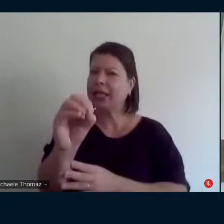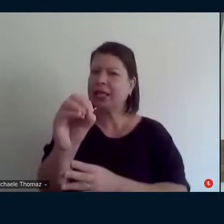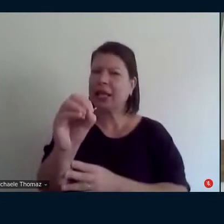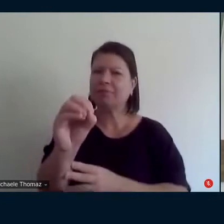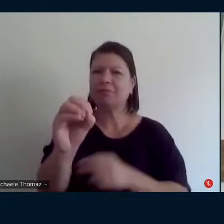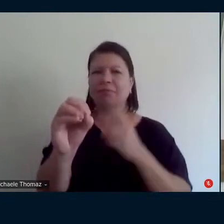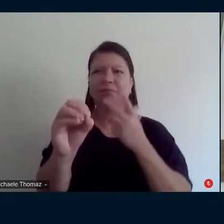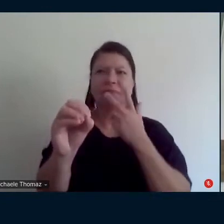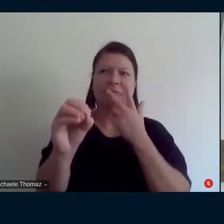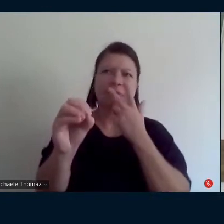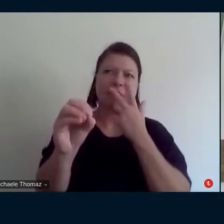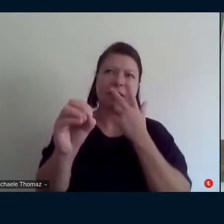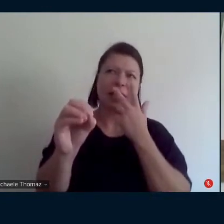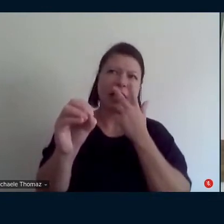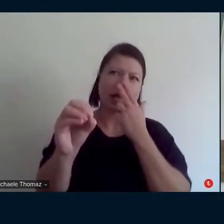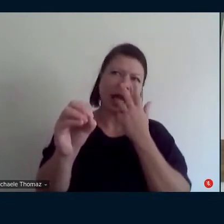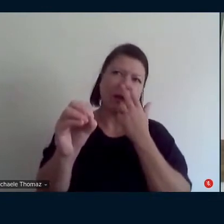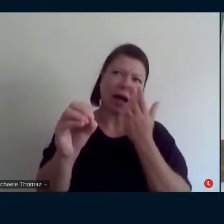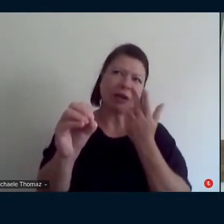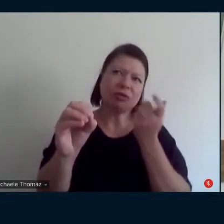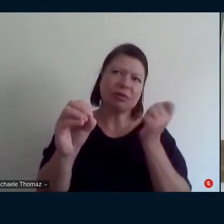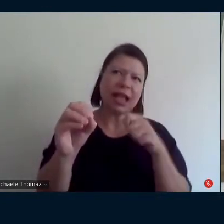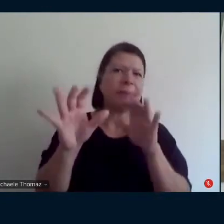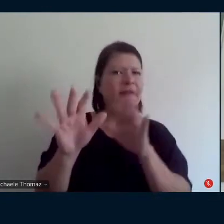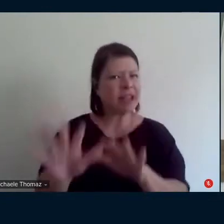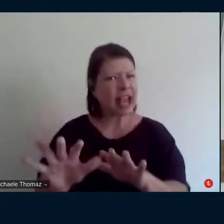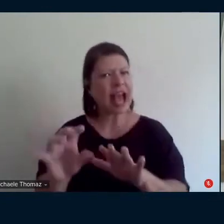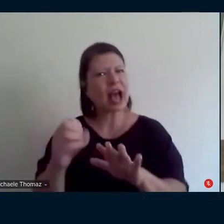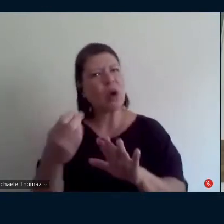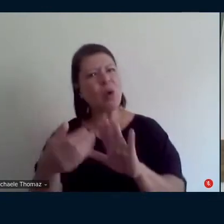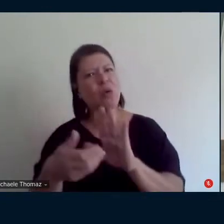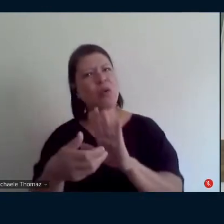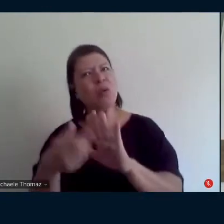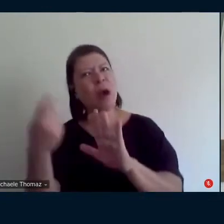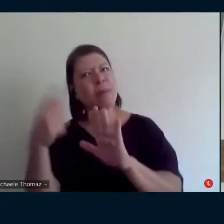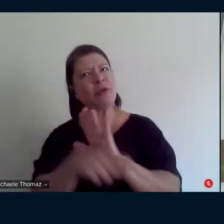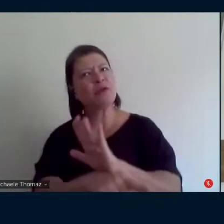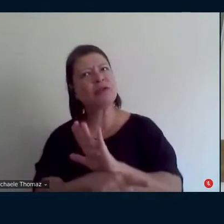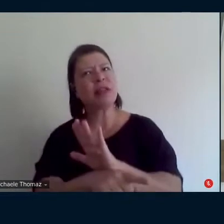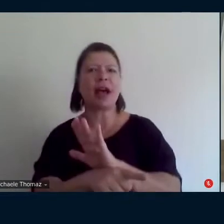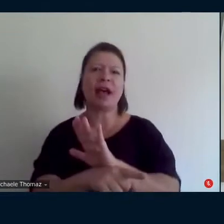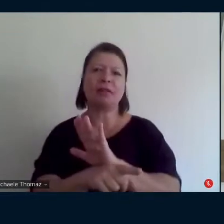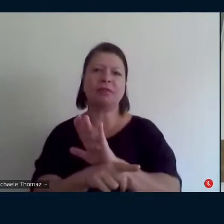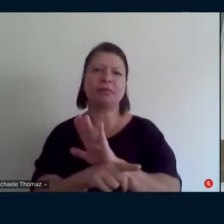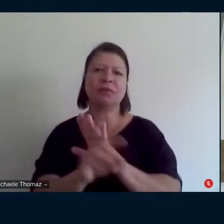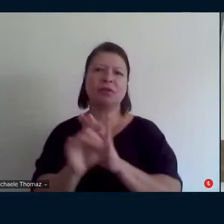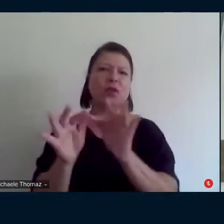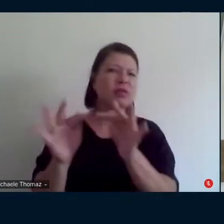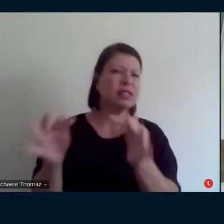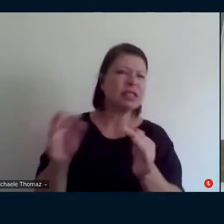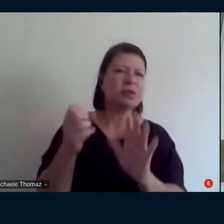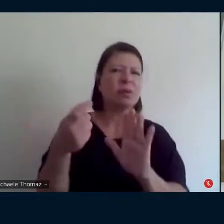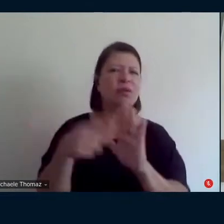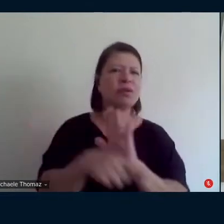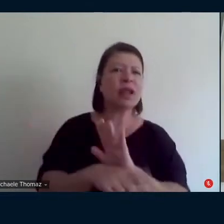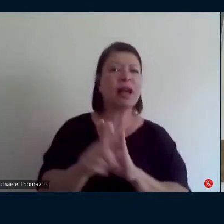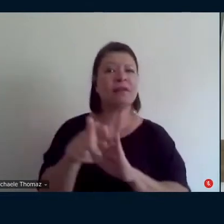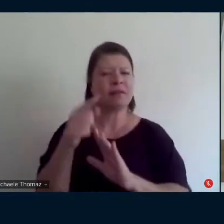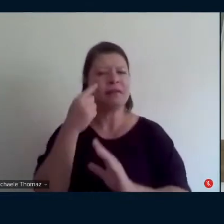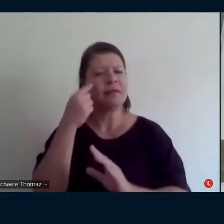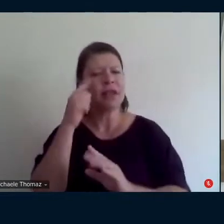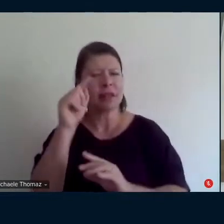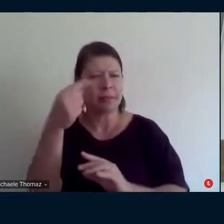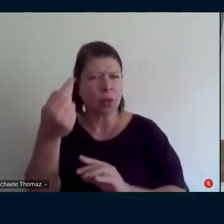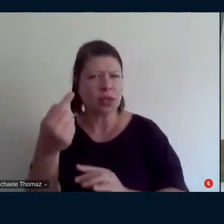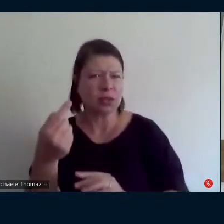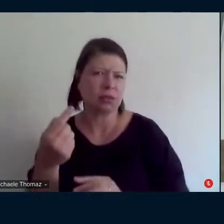manter ou se vale a pena aprofundar veja que tem mais sentido para você e trabalho e tempo mas é realmente